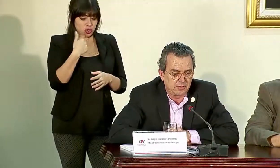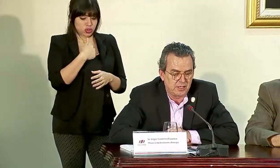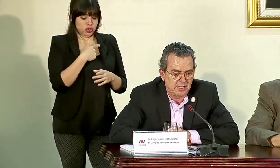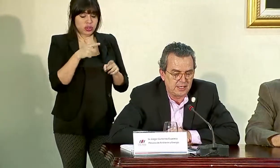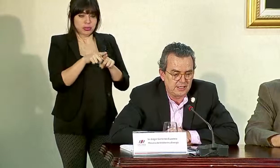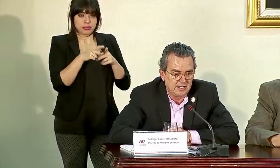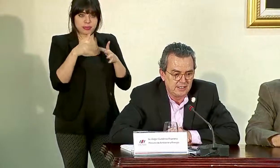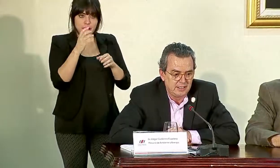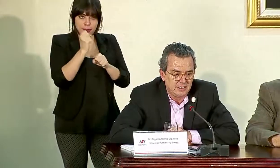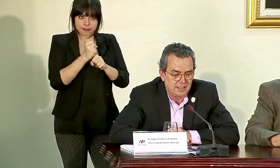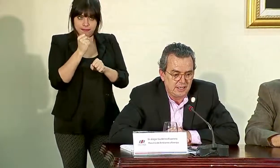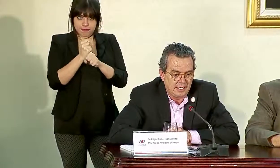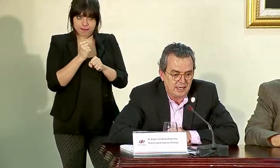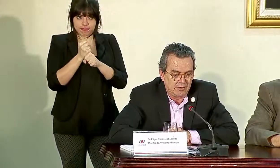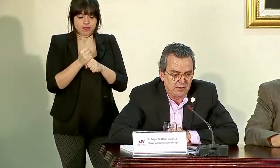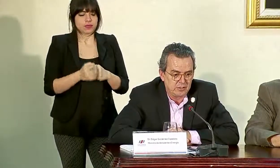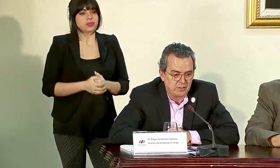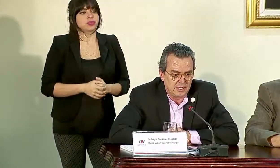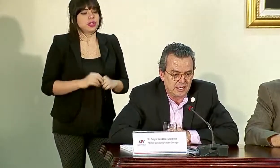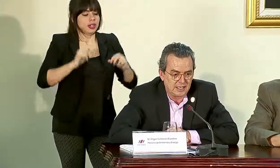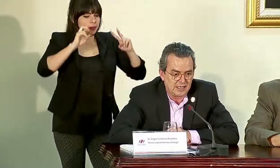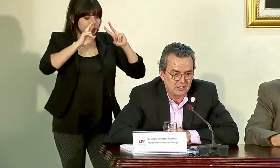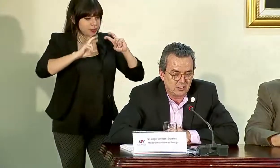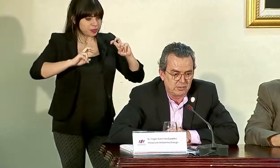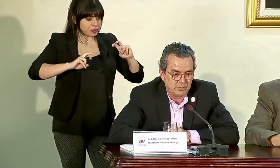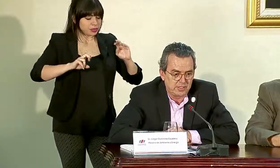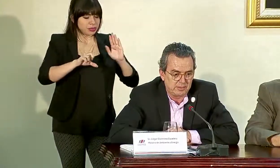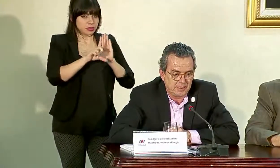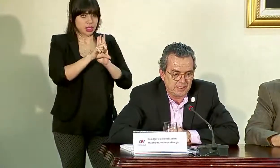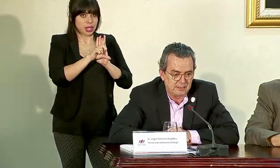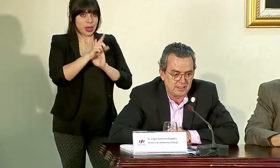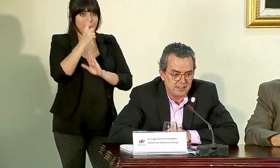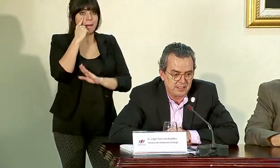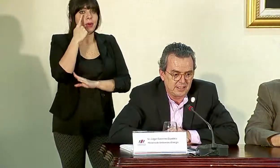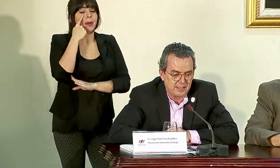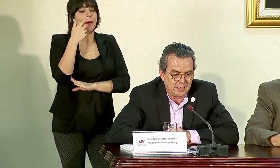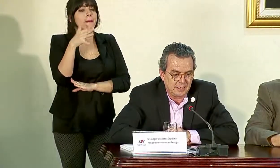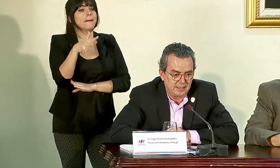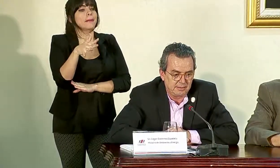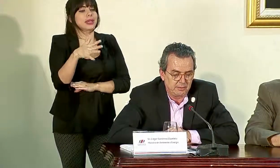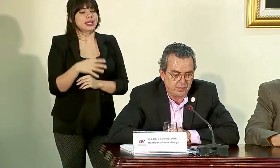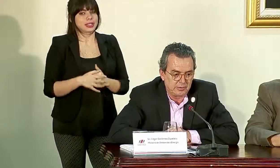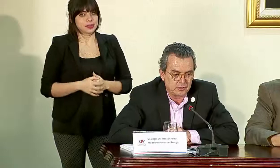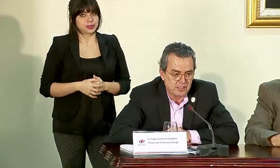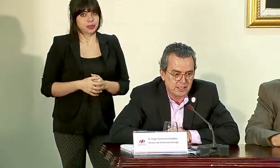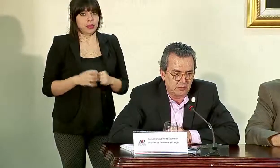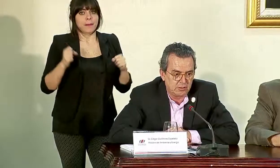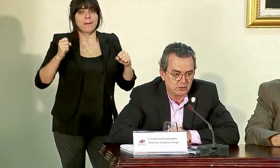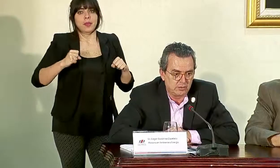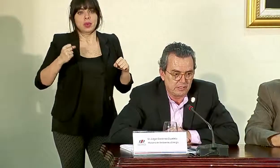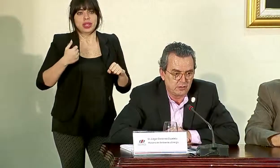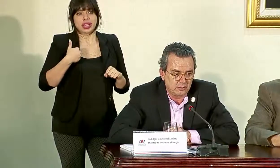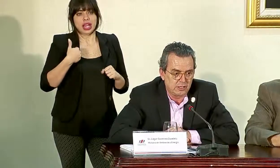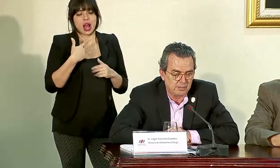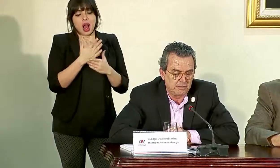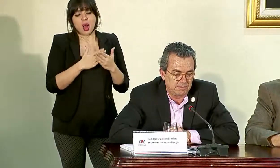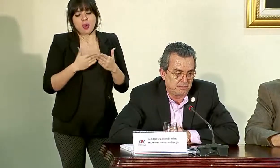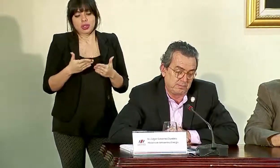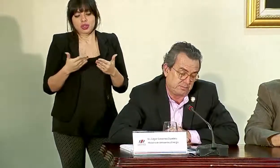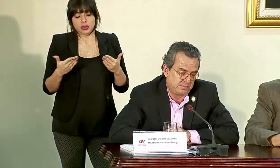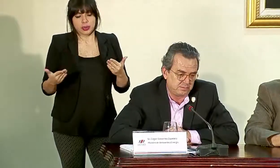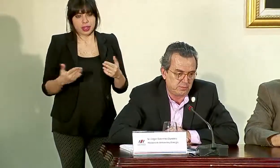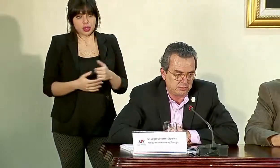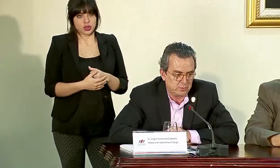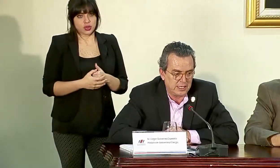empezamos a trabajar en la revisión de la legislación, porque aparentemente podríamos tener algún instrumento que